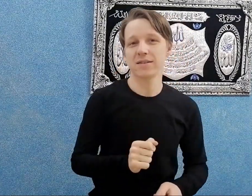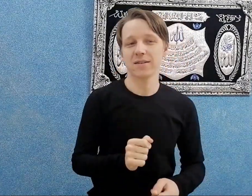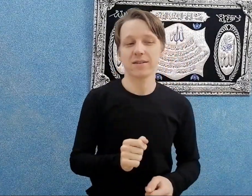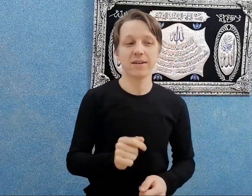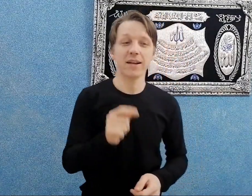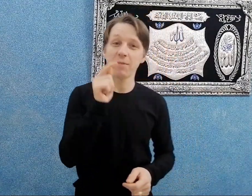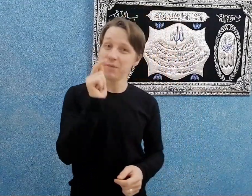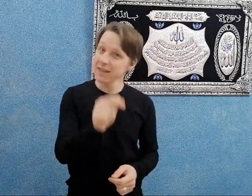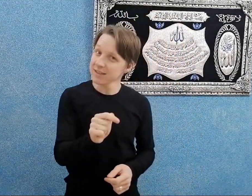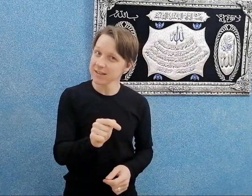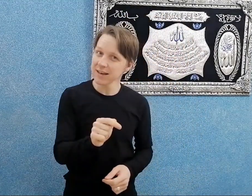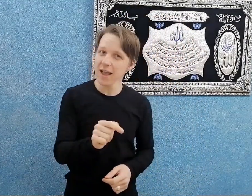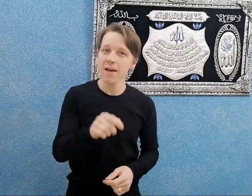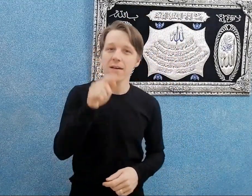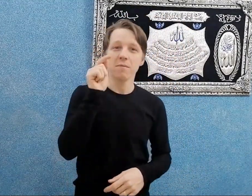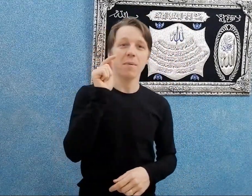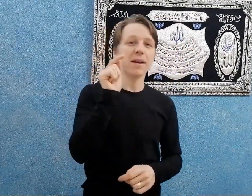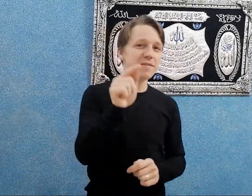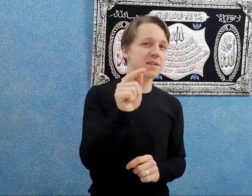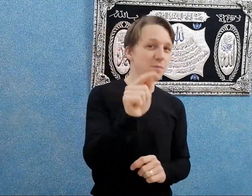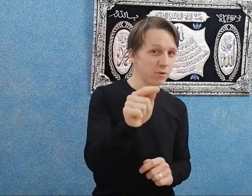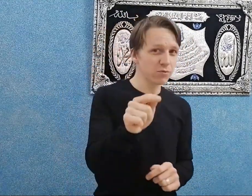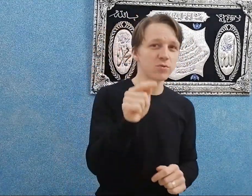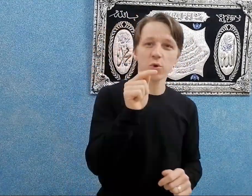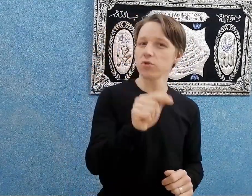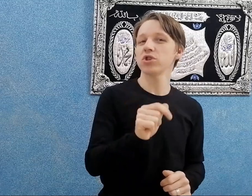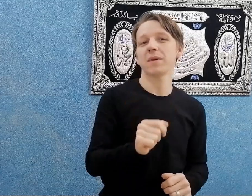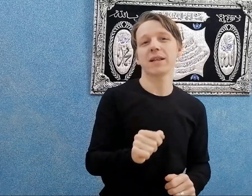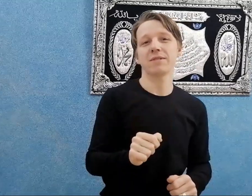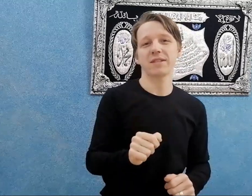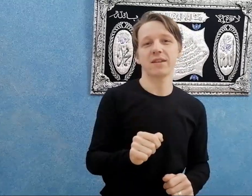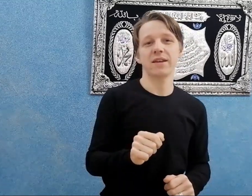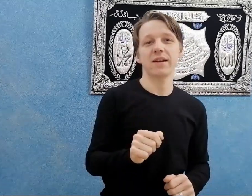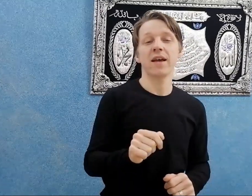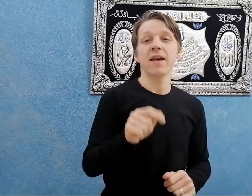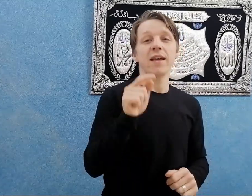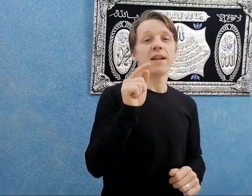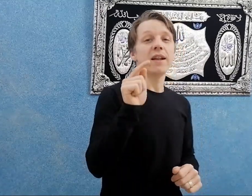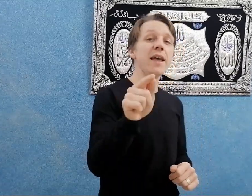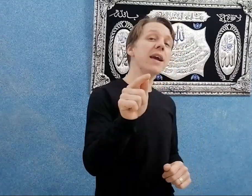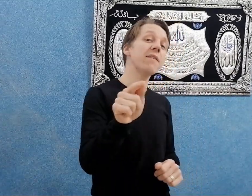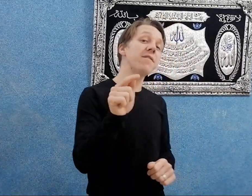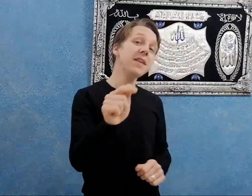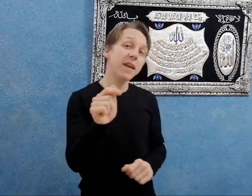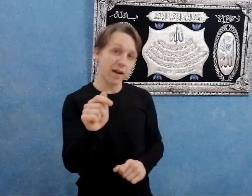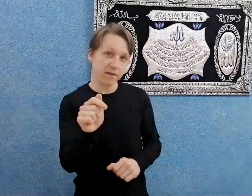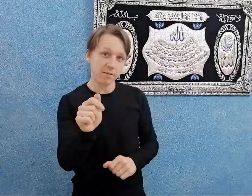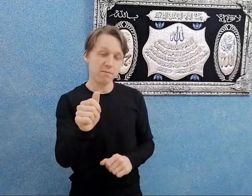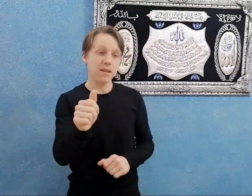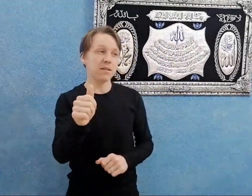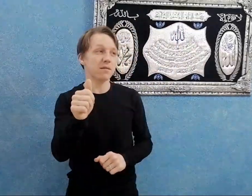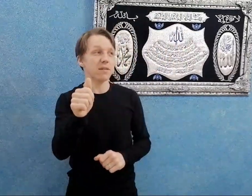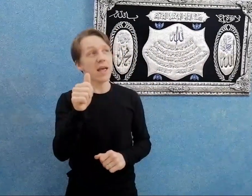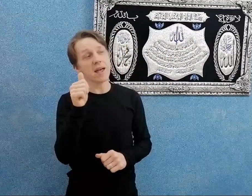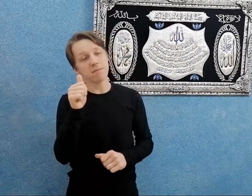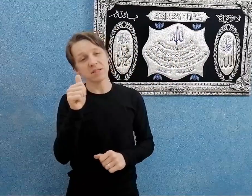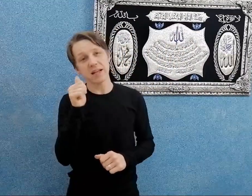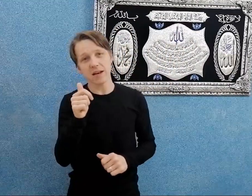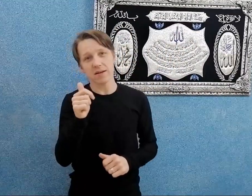الاسكندرية اللي ما بتيجي اسكندرية بيبقى نفسك برضو تخش مكتبة اسكندرية اللي هي كان فيها من كام سنة